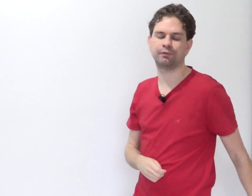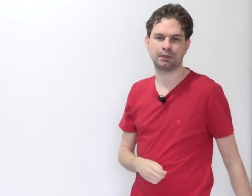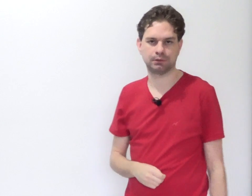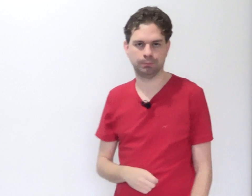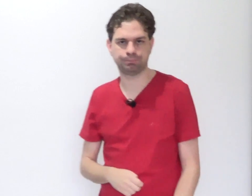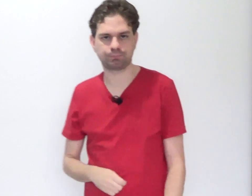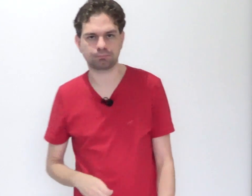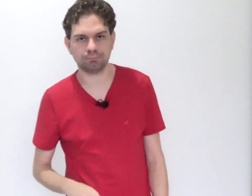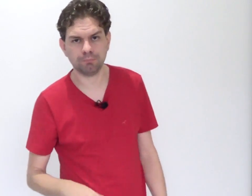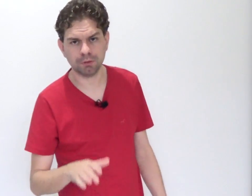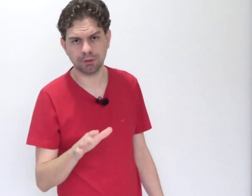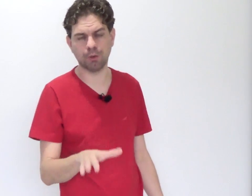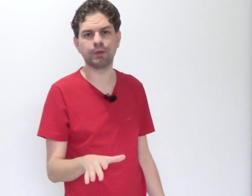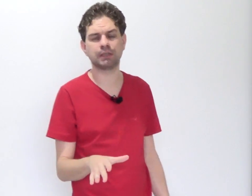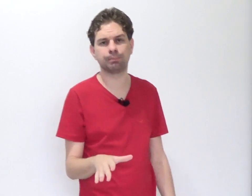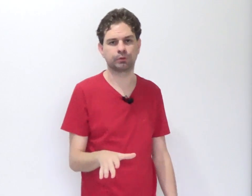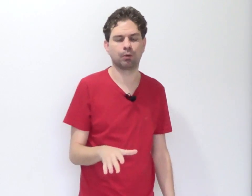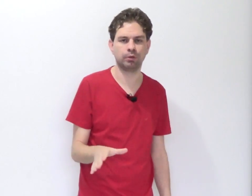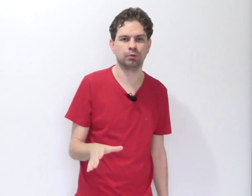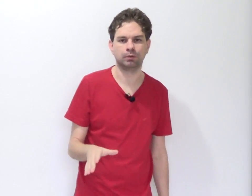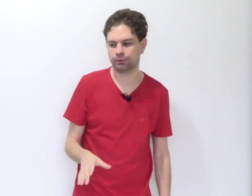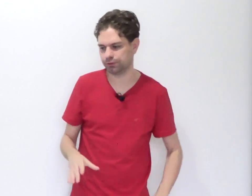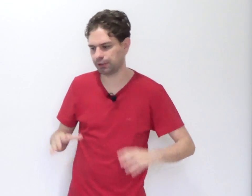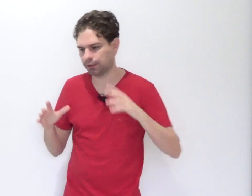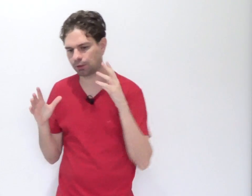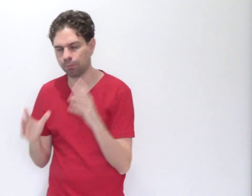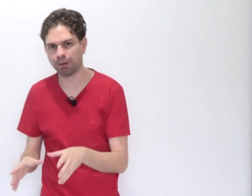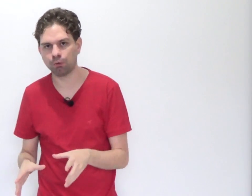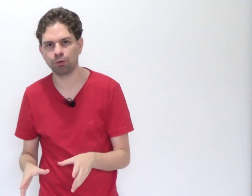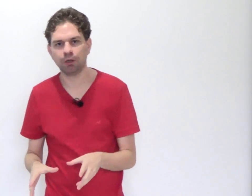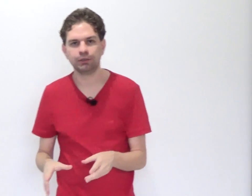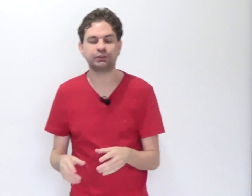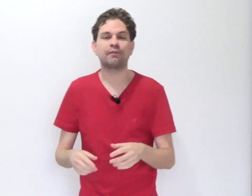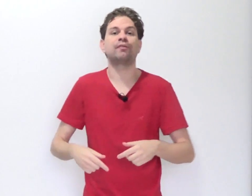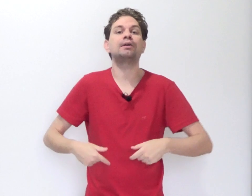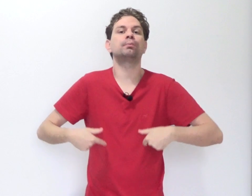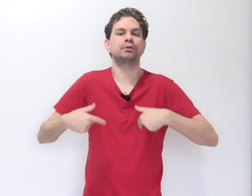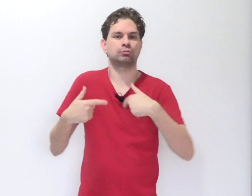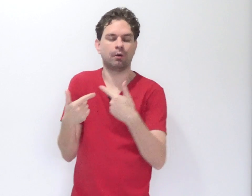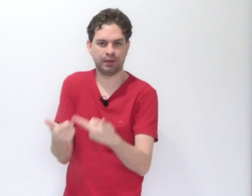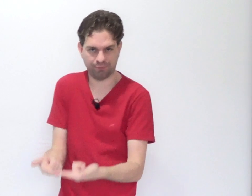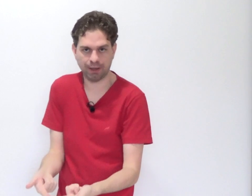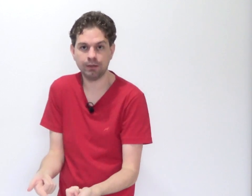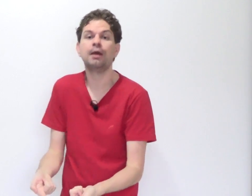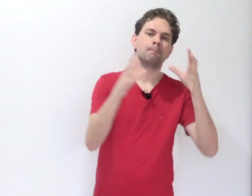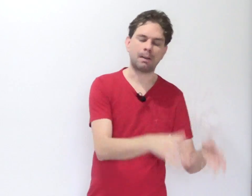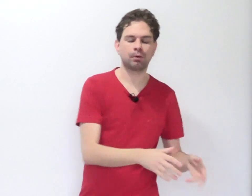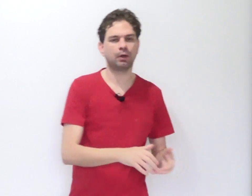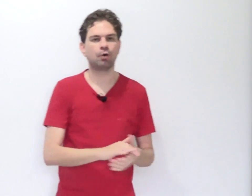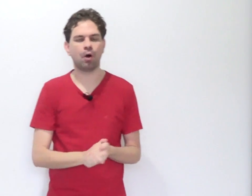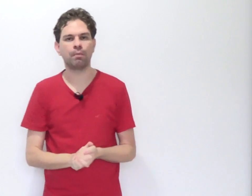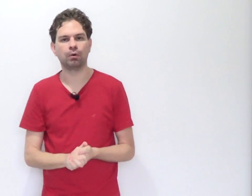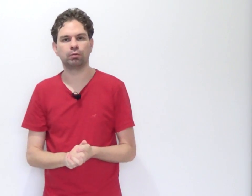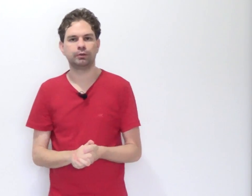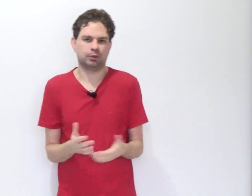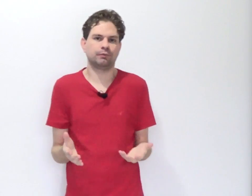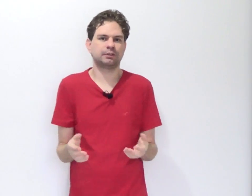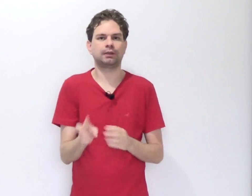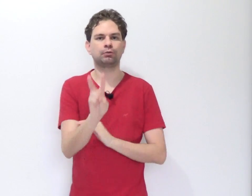infração. Quer um exemplo tranquilo? Você entra num banco, já faz o pessoal refém para poder roubar o banco. Então você tem